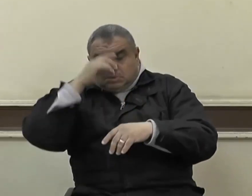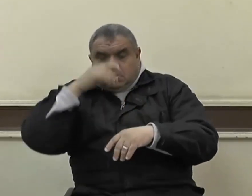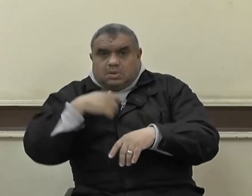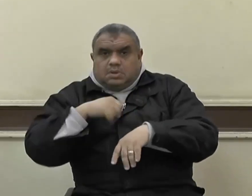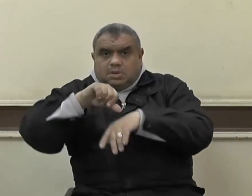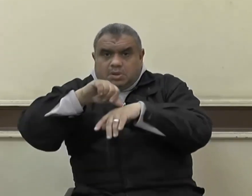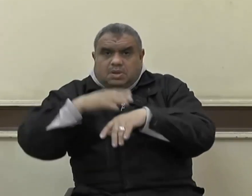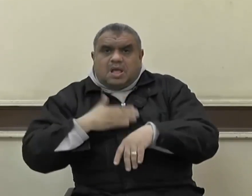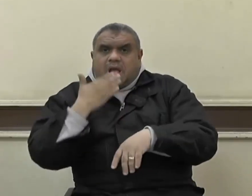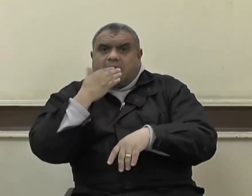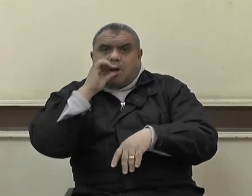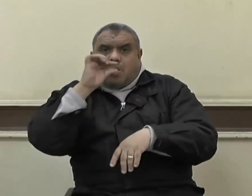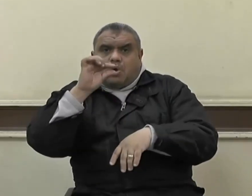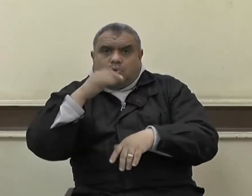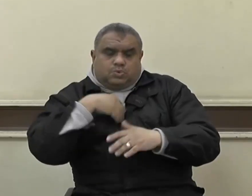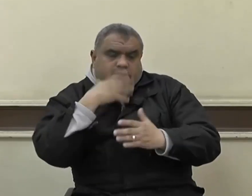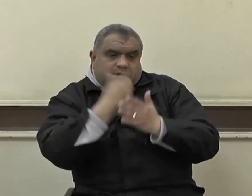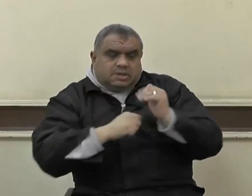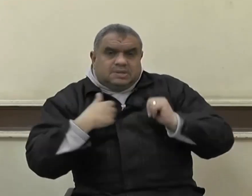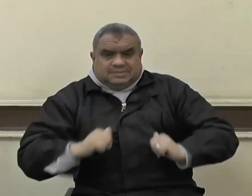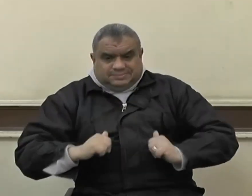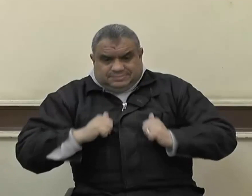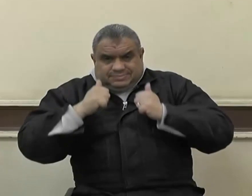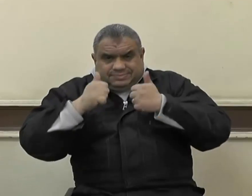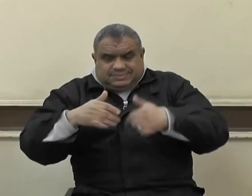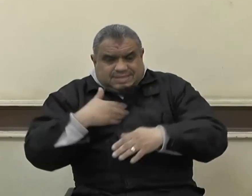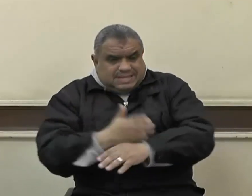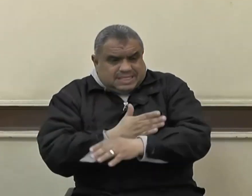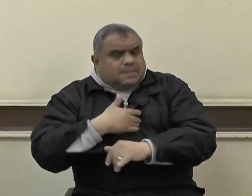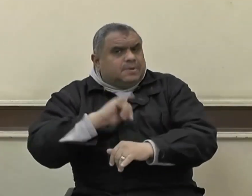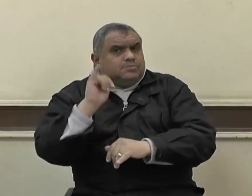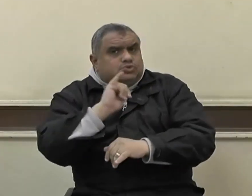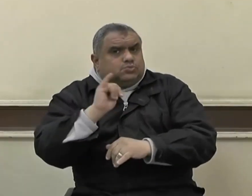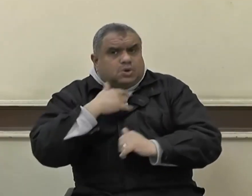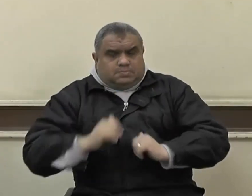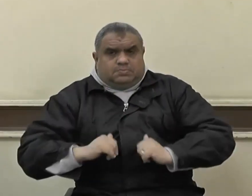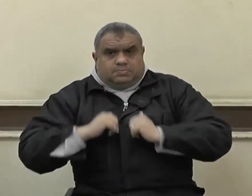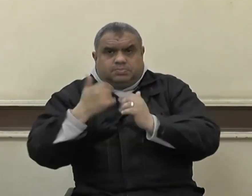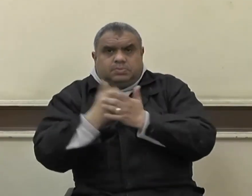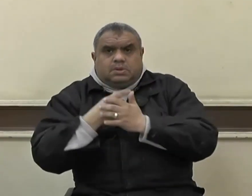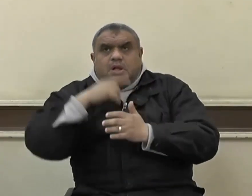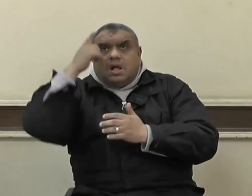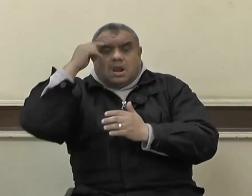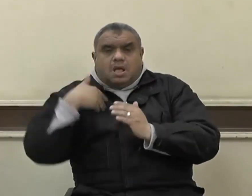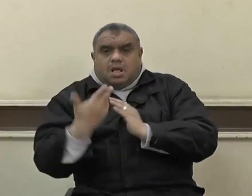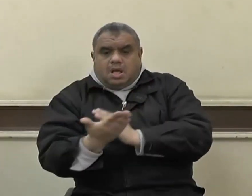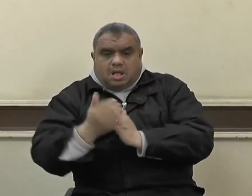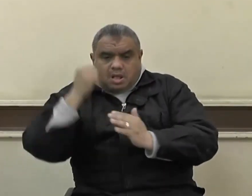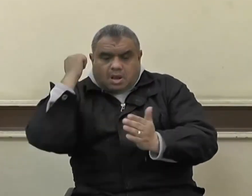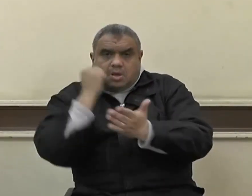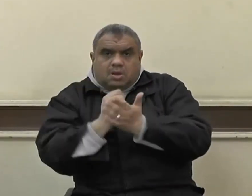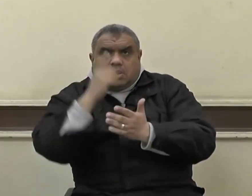فقال لهم هيهات هيهات منعتمون الجنة يوم بدر والآن